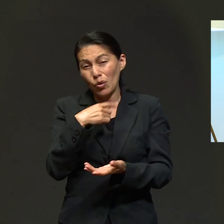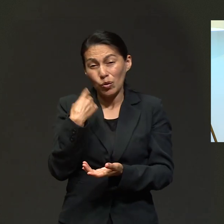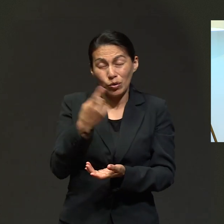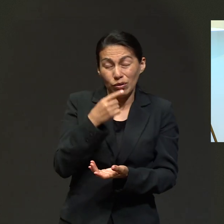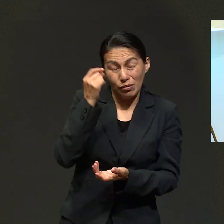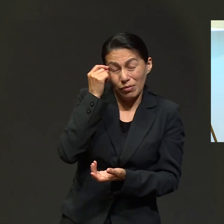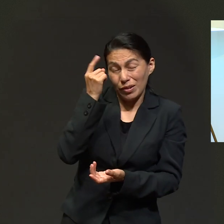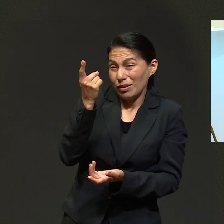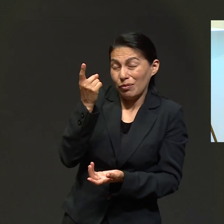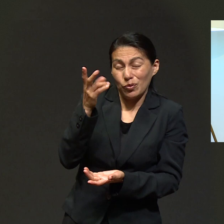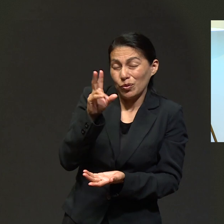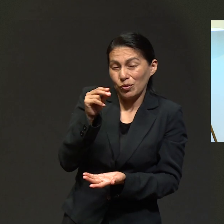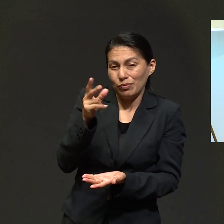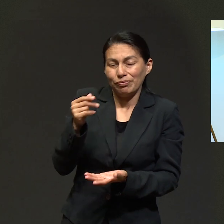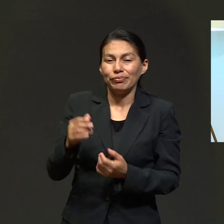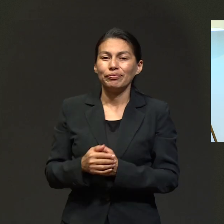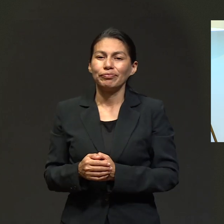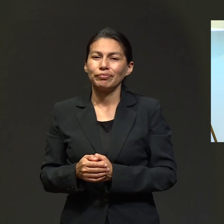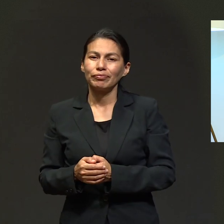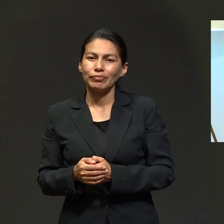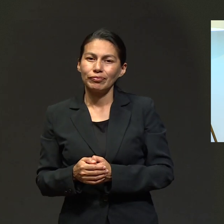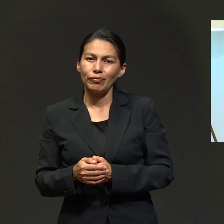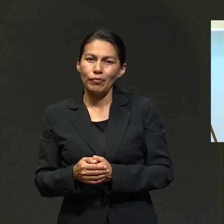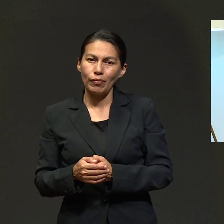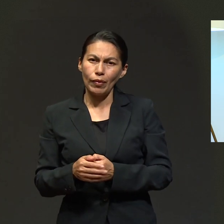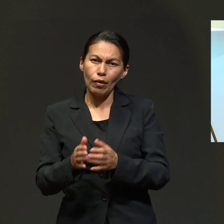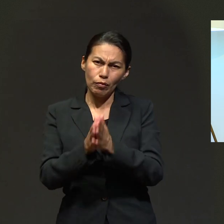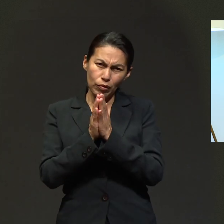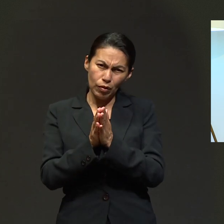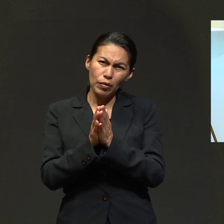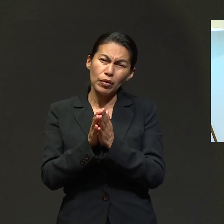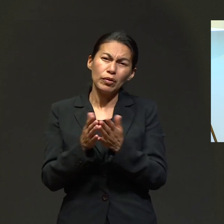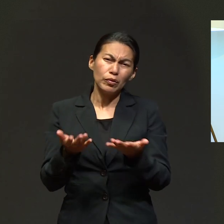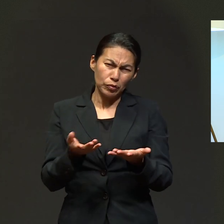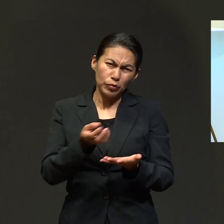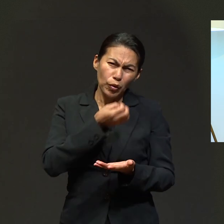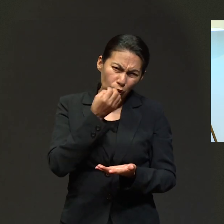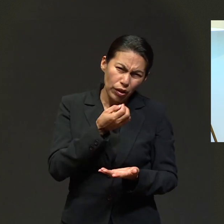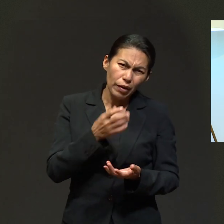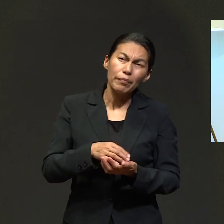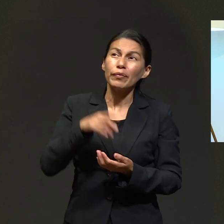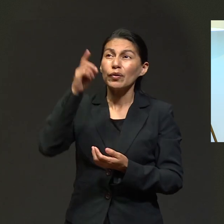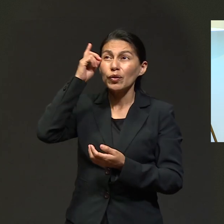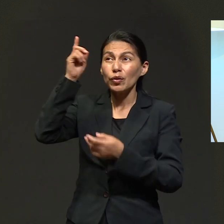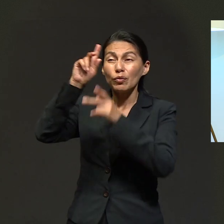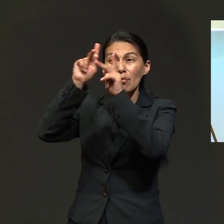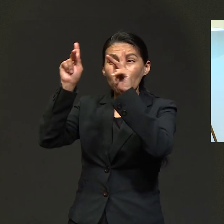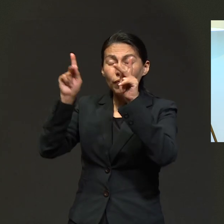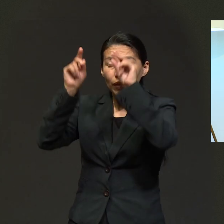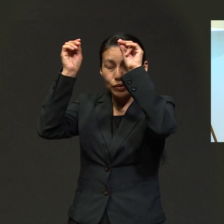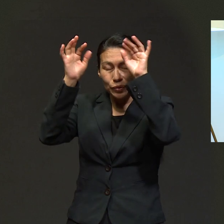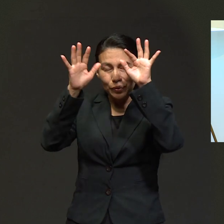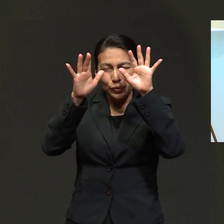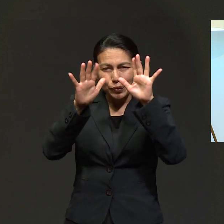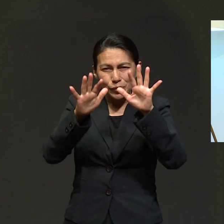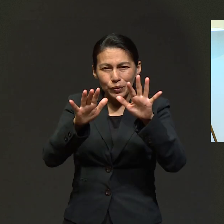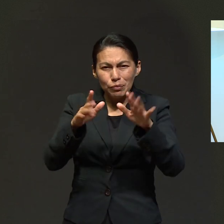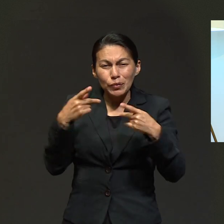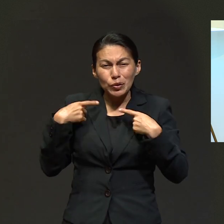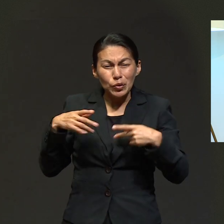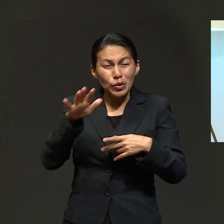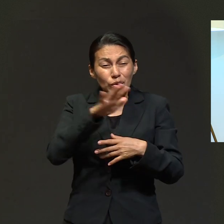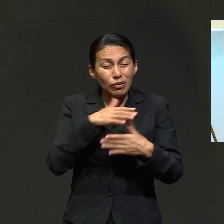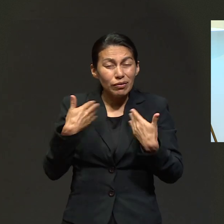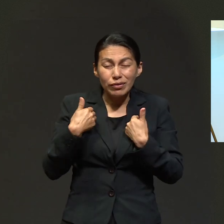nuestra comprensión, dándonos la paz que está sobre todo entendimiento. Amén. Así que vamos a